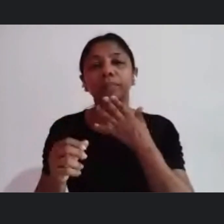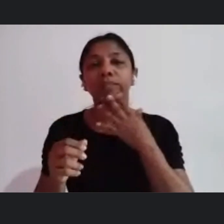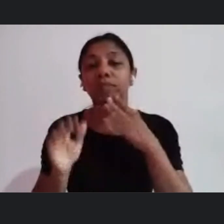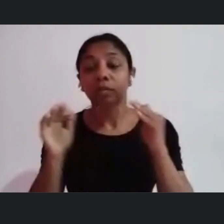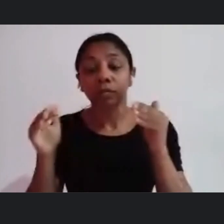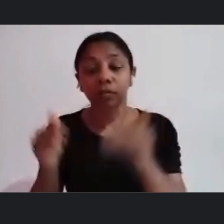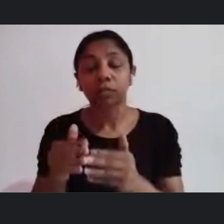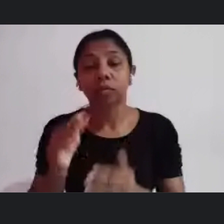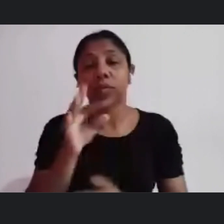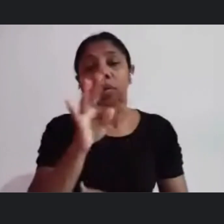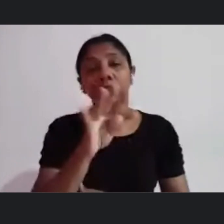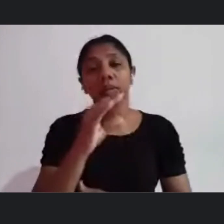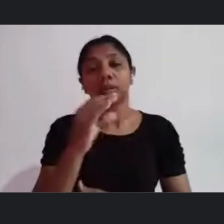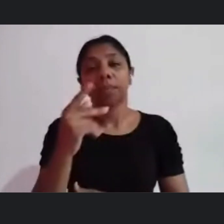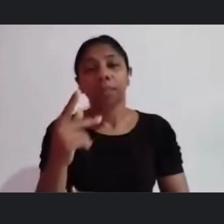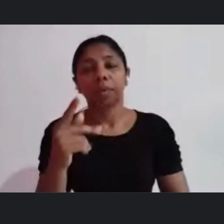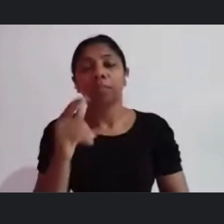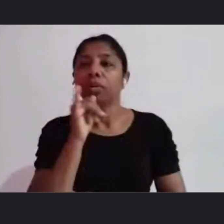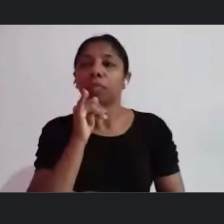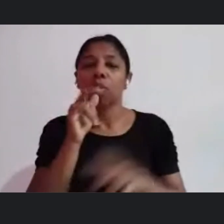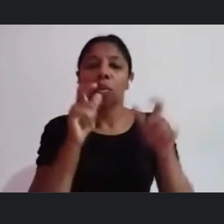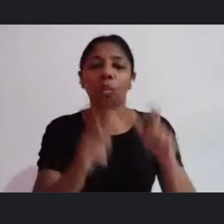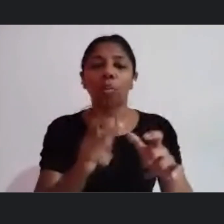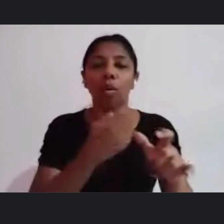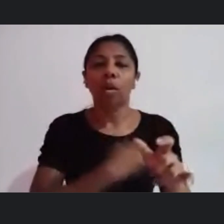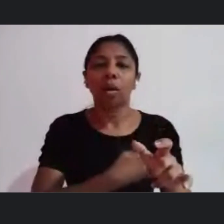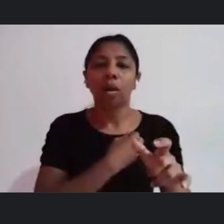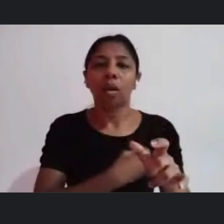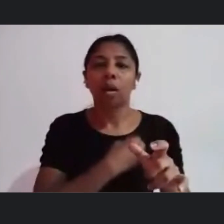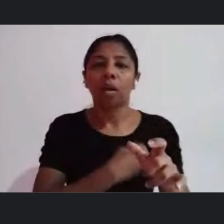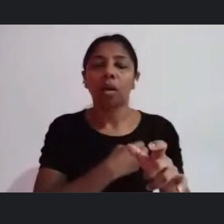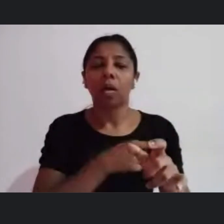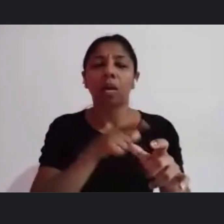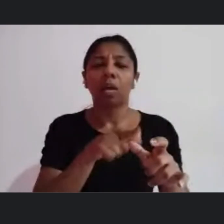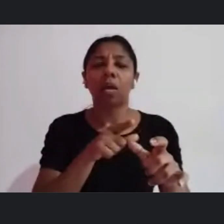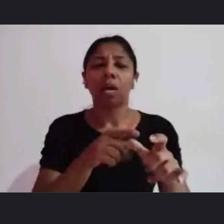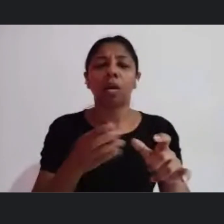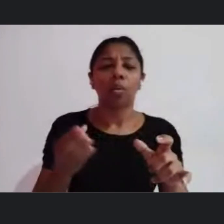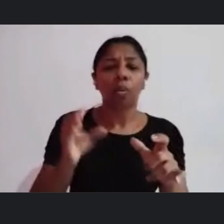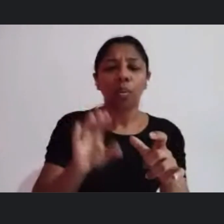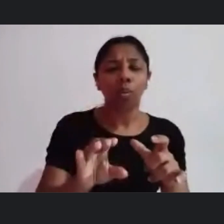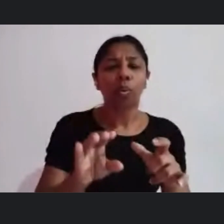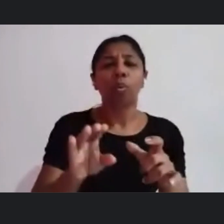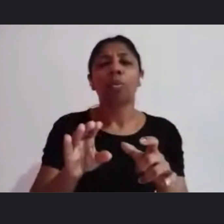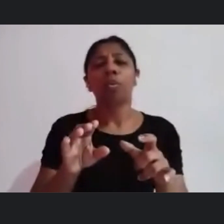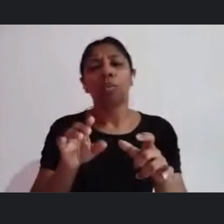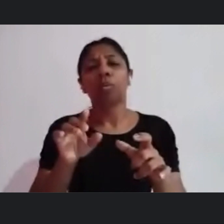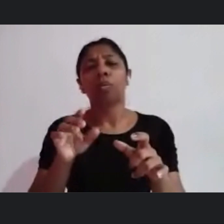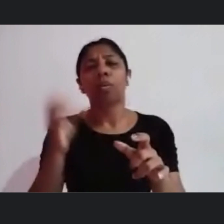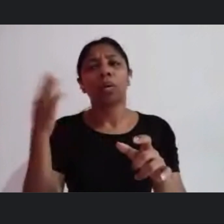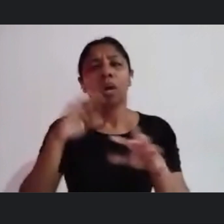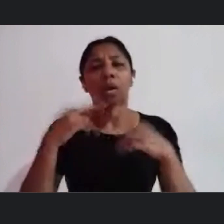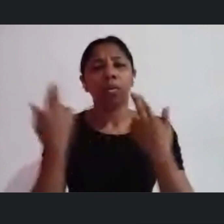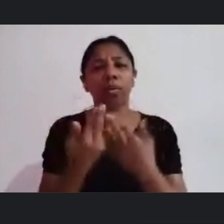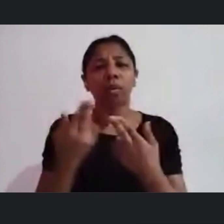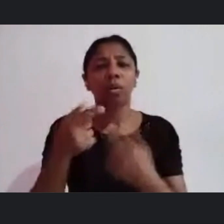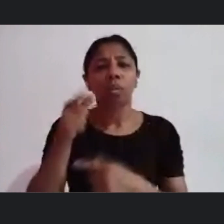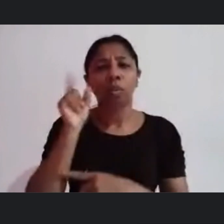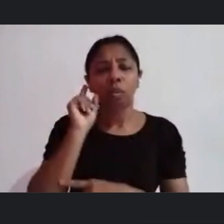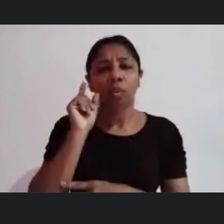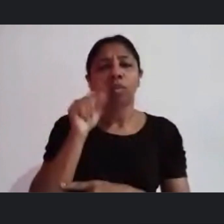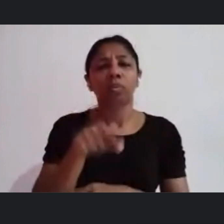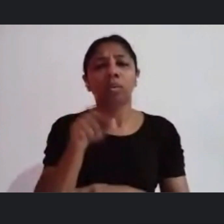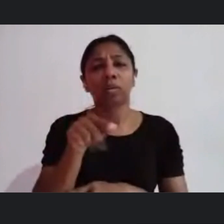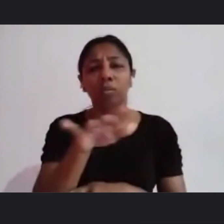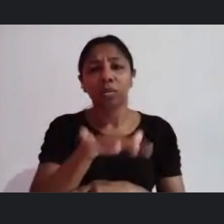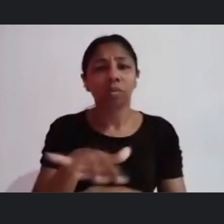existem lugares como por exemplo o Buiu está aqui Buiu até colocou em uma outra reunião de cultura popular e no espaço